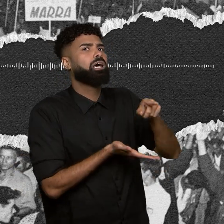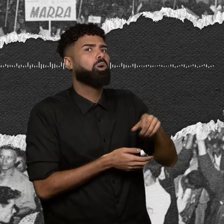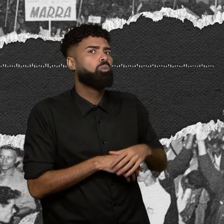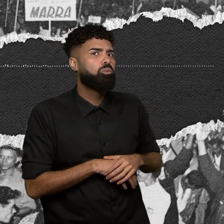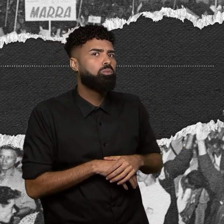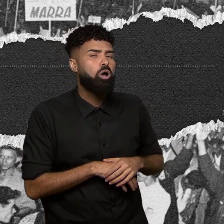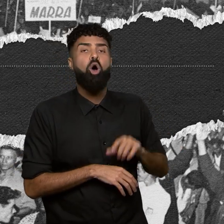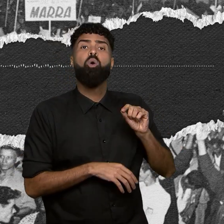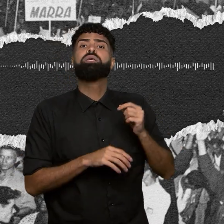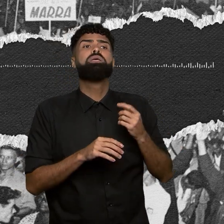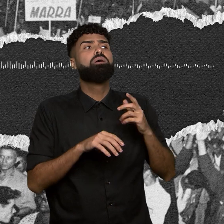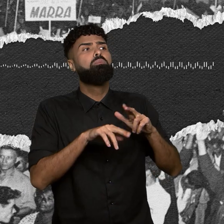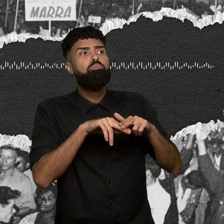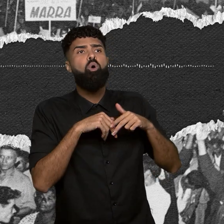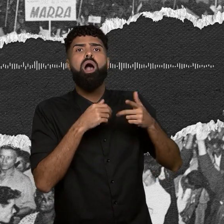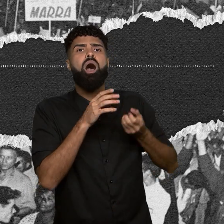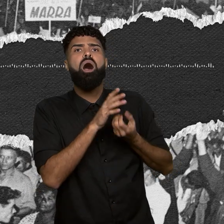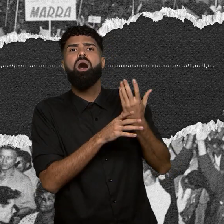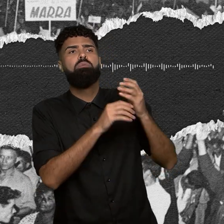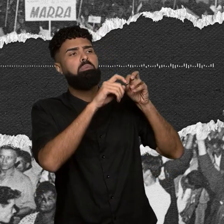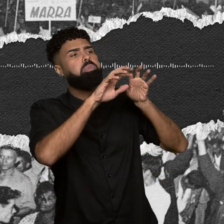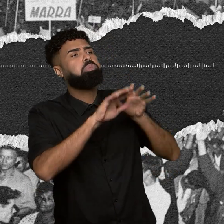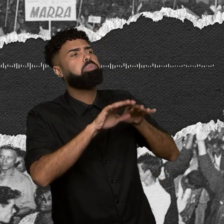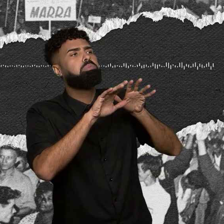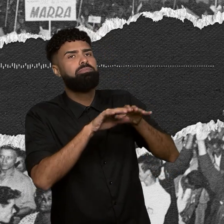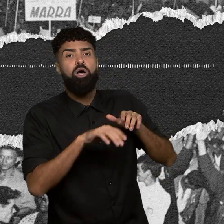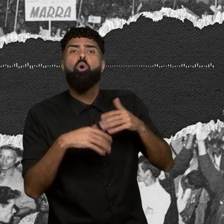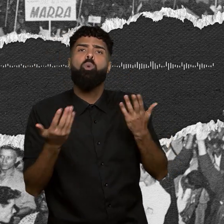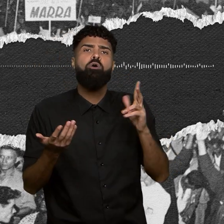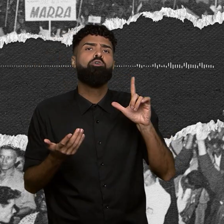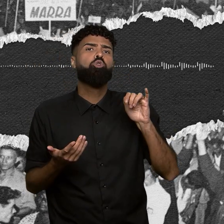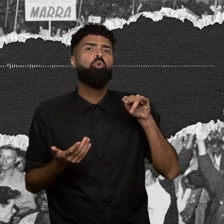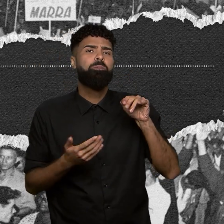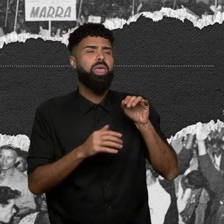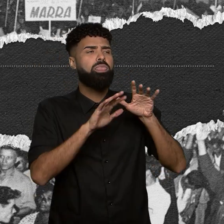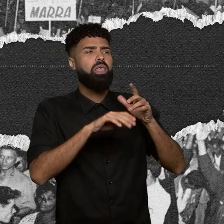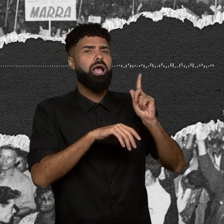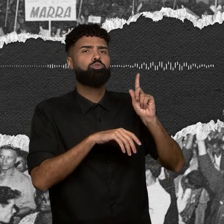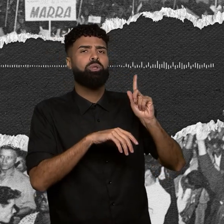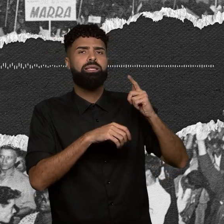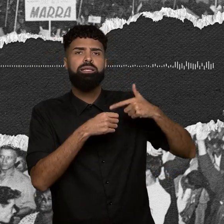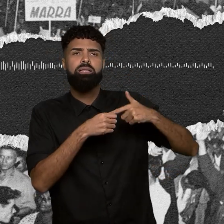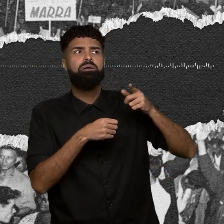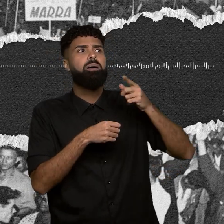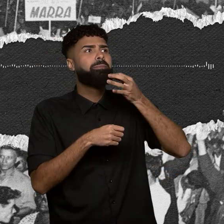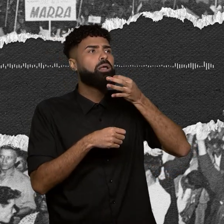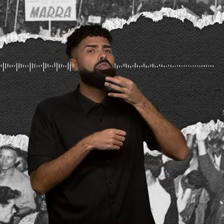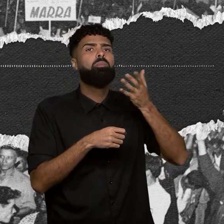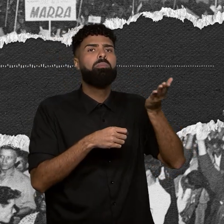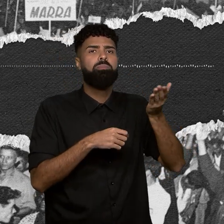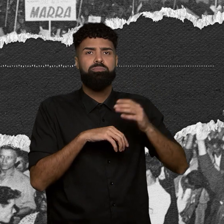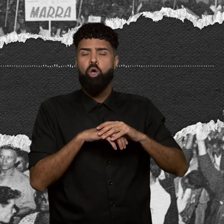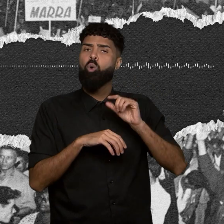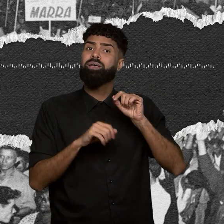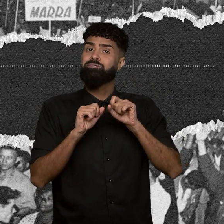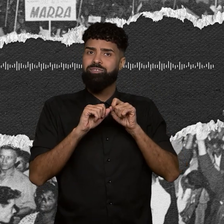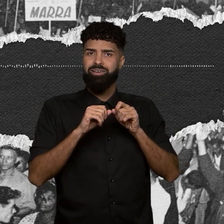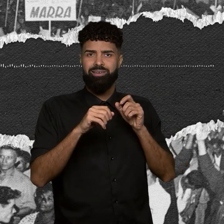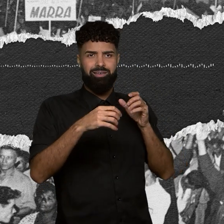vazamento? E qual o volume de gasolina que vazou naquela noite, segundo a Petrobras? O que foi feito com um pedaço do duto que o inquérito do